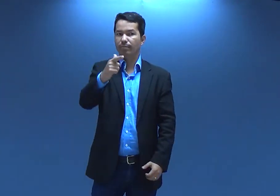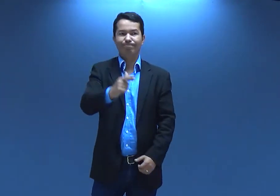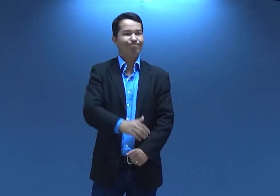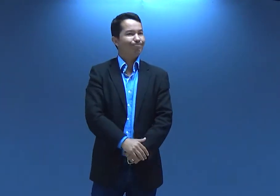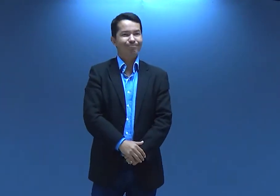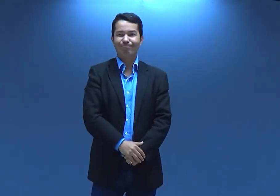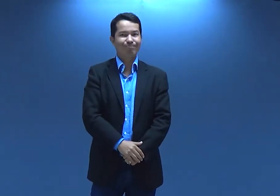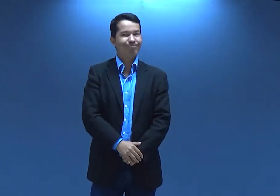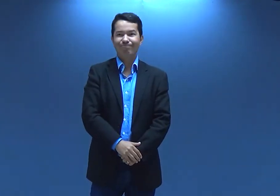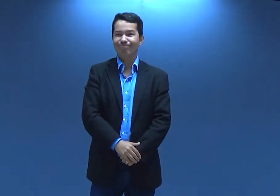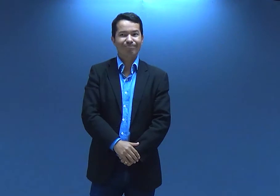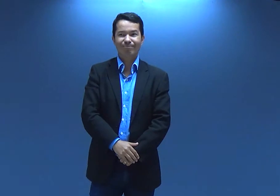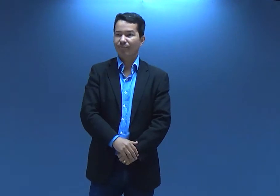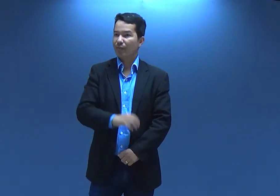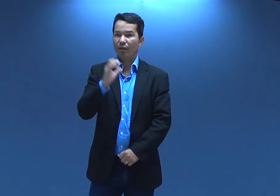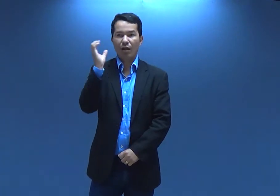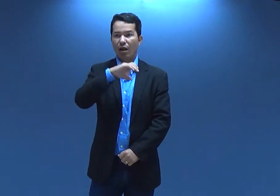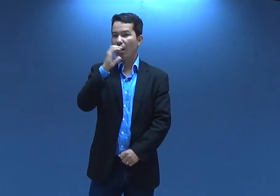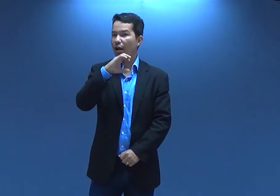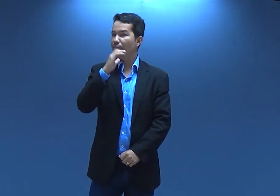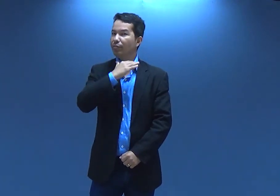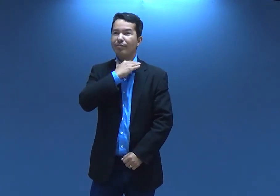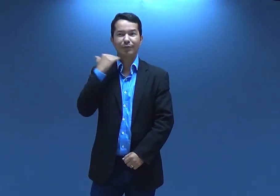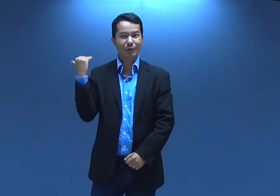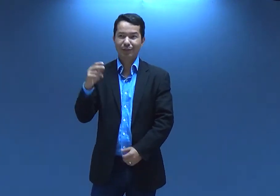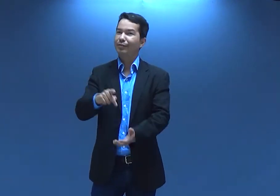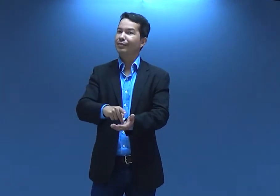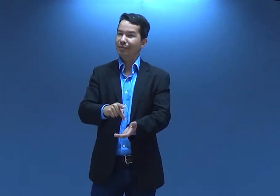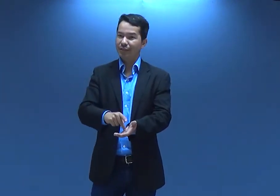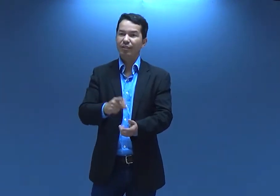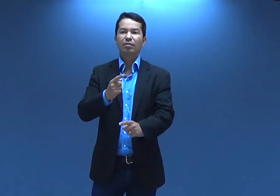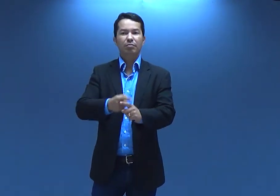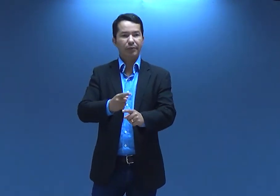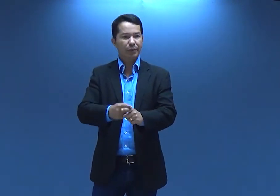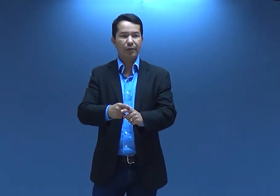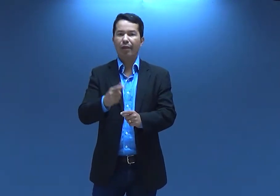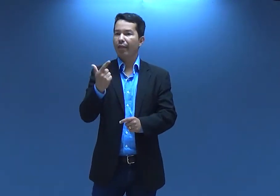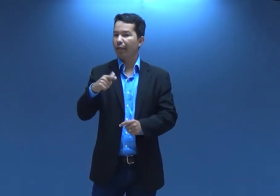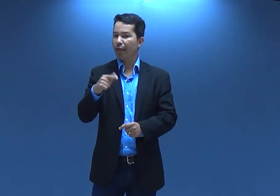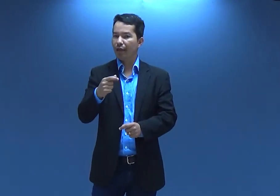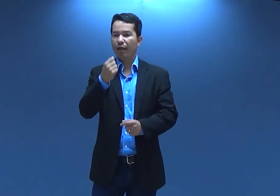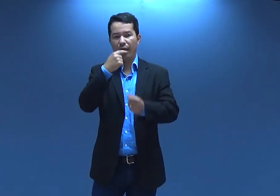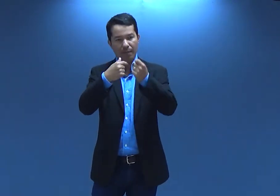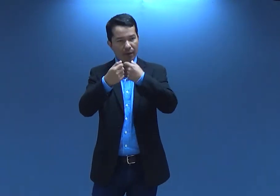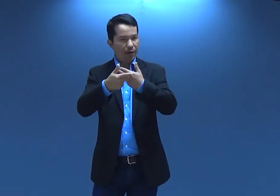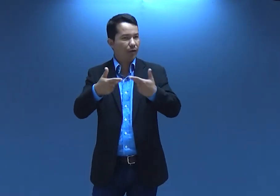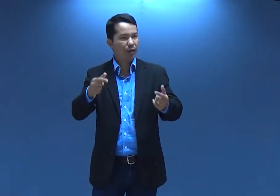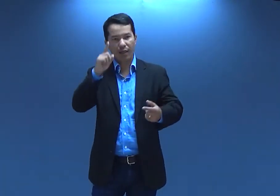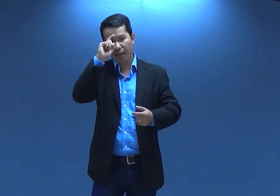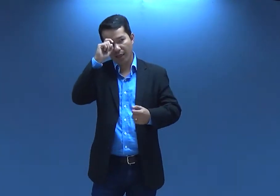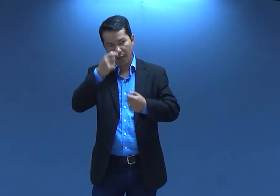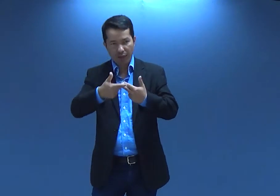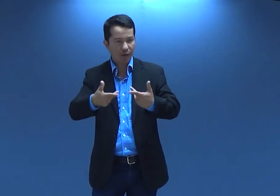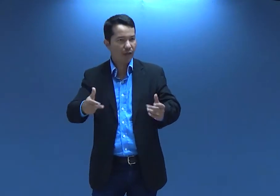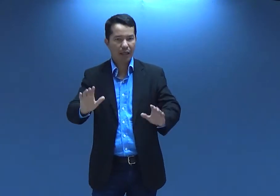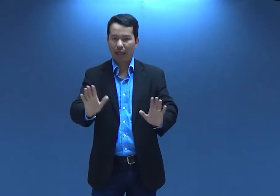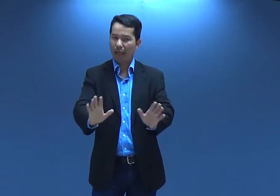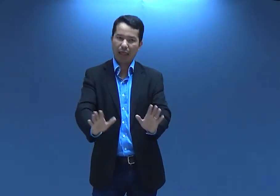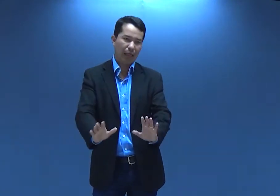ficavam... Não tinham uma idade... Elas morriam rápido. Então, né? Porque não tinha medicamento. Não tinha